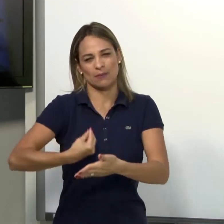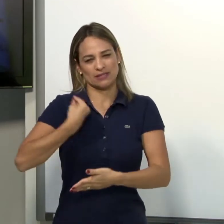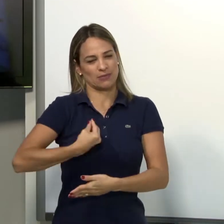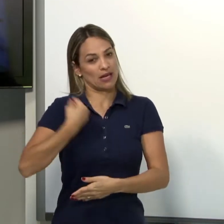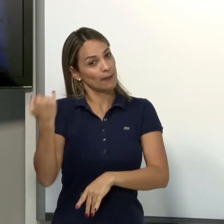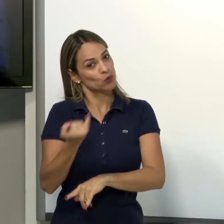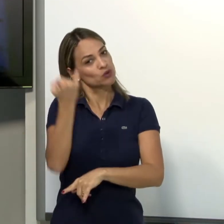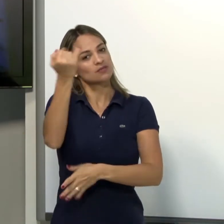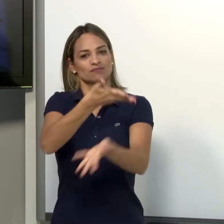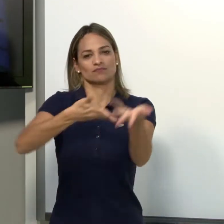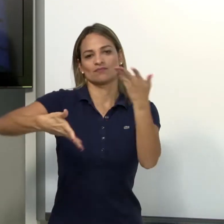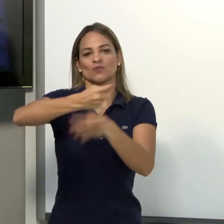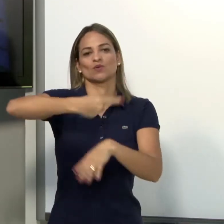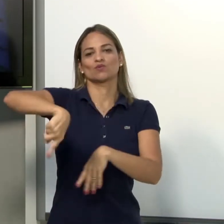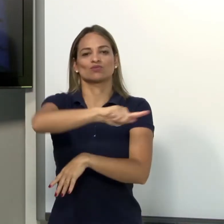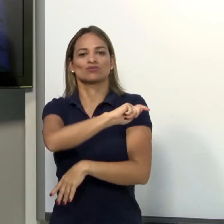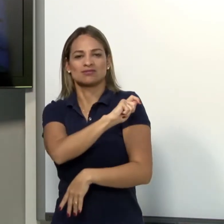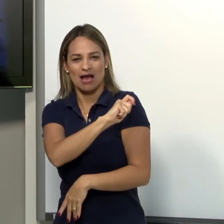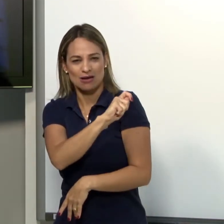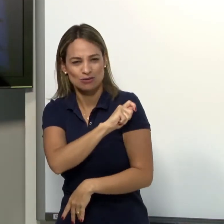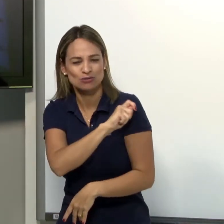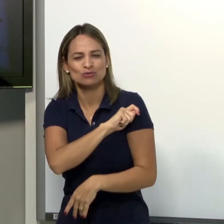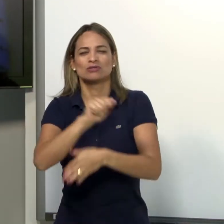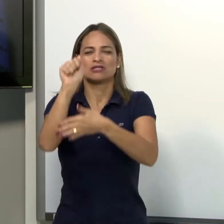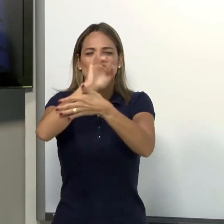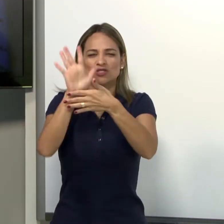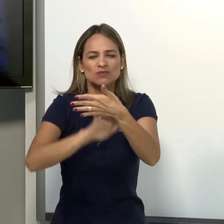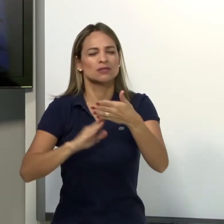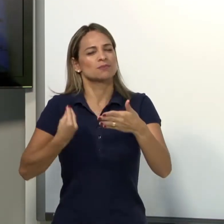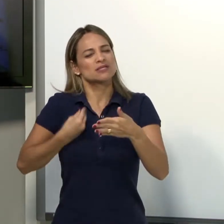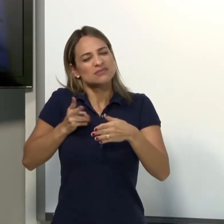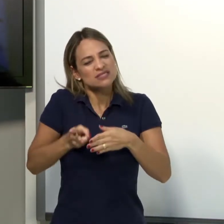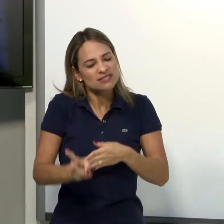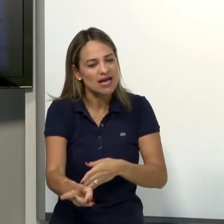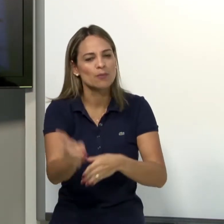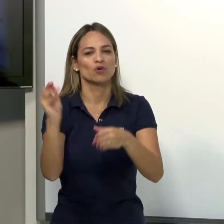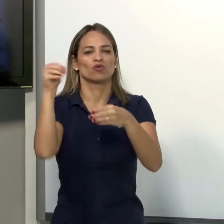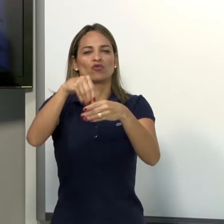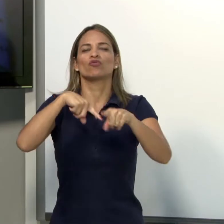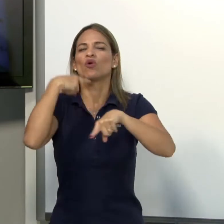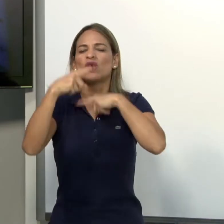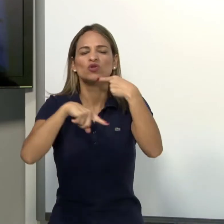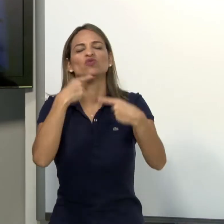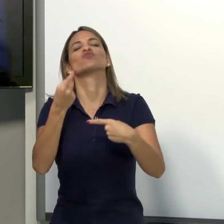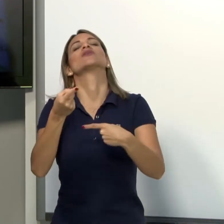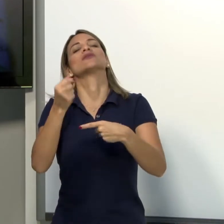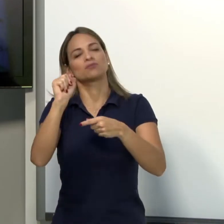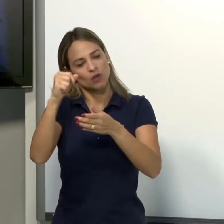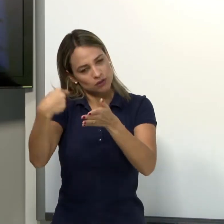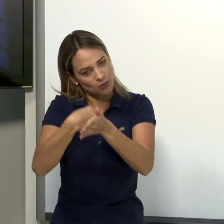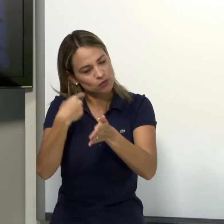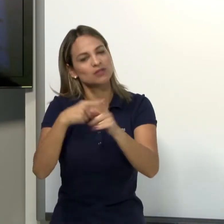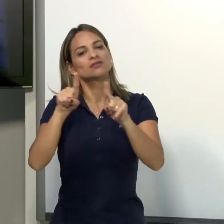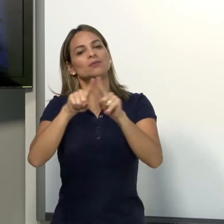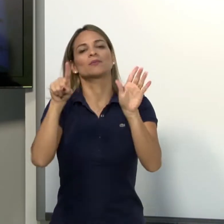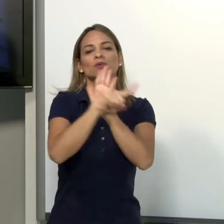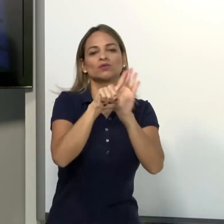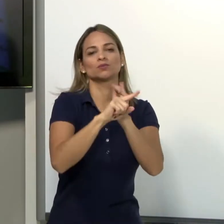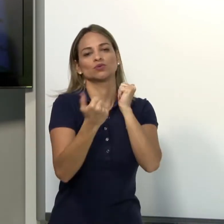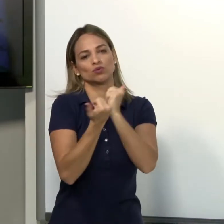participassem dos fóruns, é muita importância, importante essa interação nos fóruns. Se tiver alguma dúvida pode mandar para mim, pode